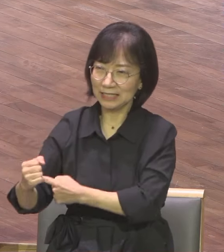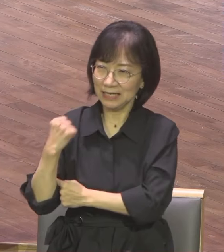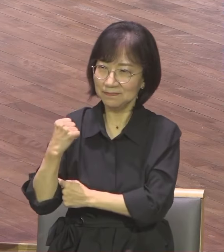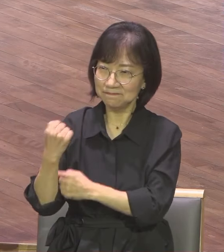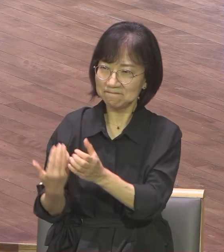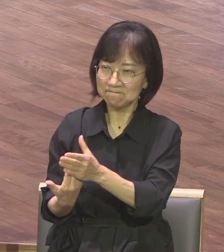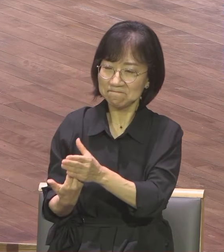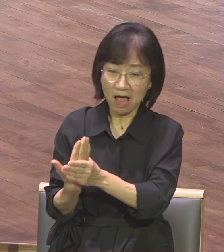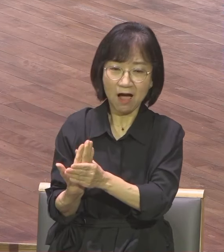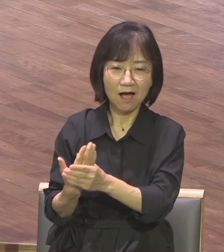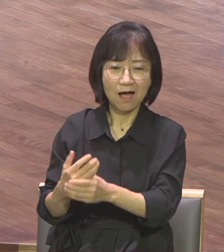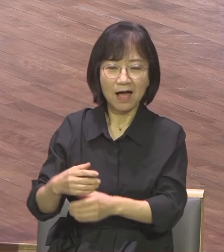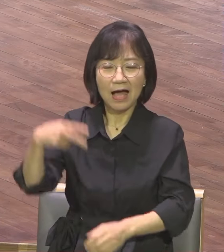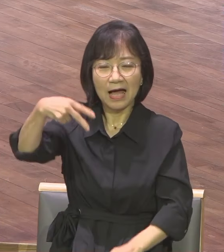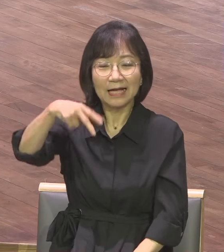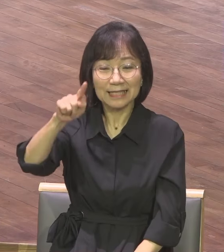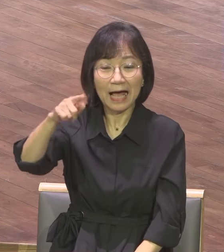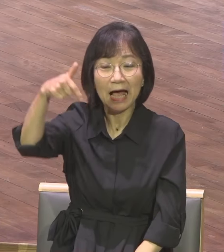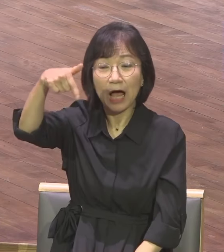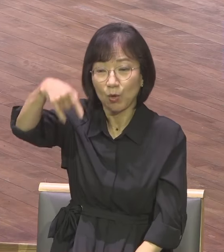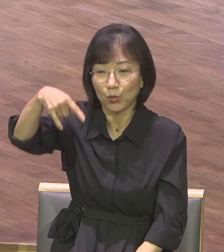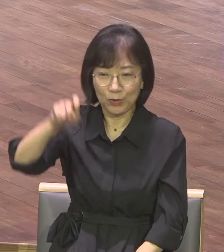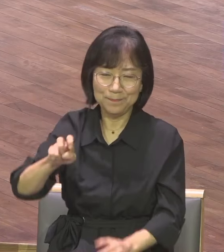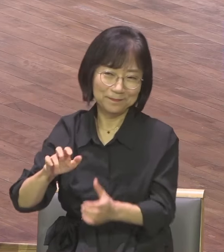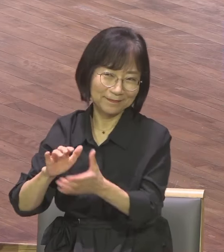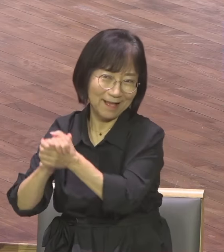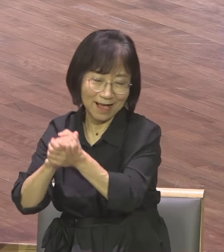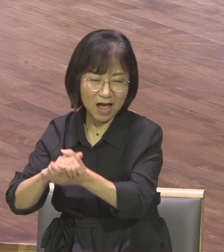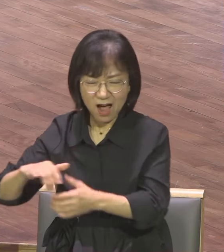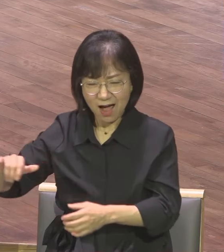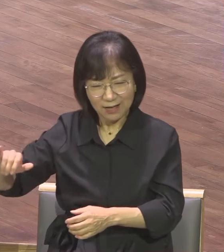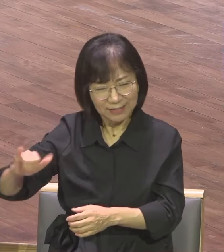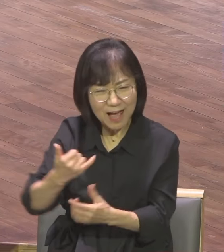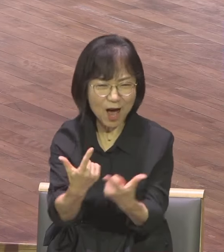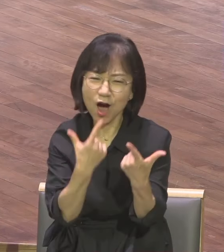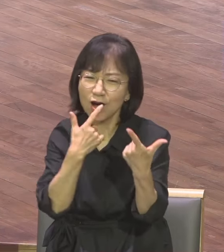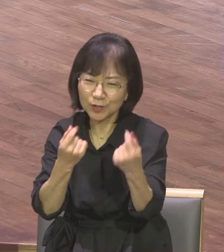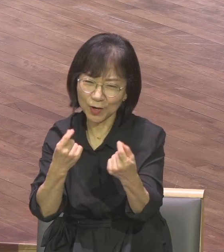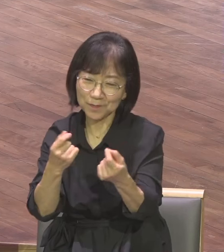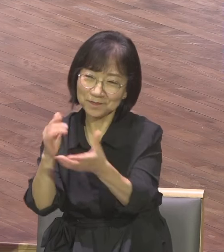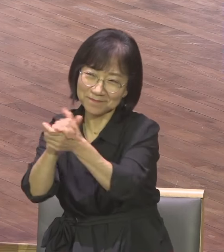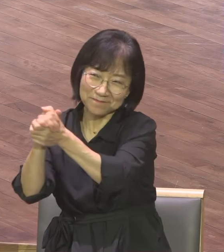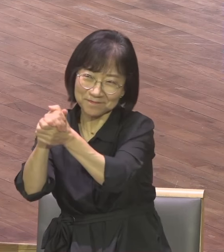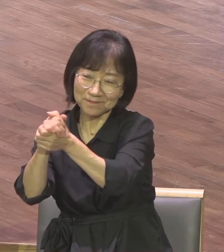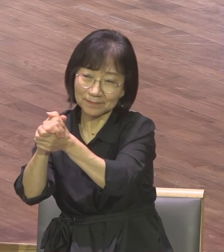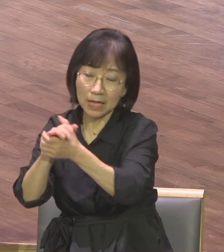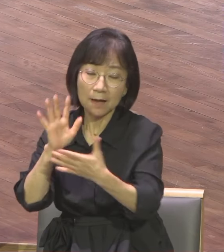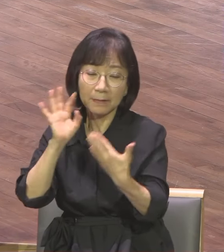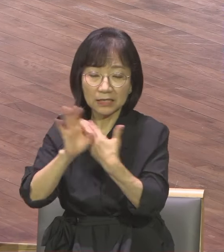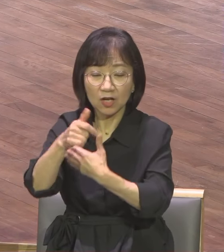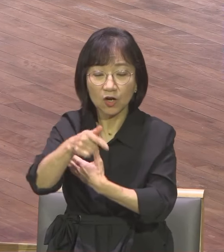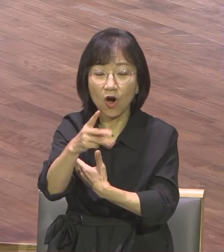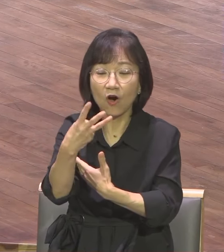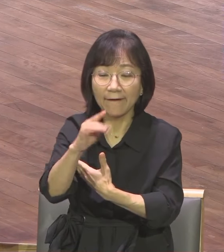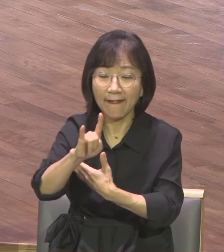사김에 통해서 얻어지는 복이에요 거래라고 하면 원망하죠 많은 성도들이